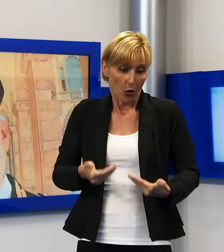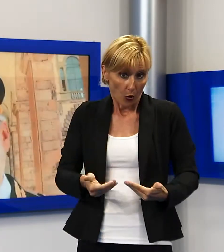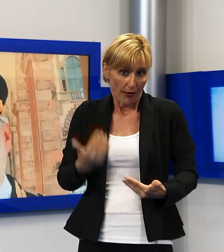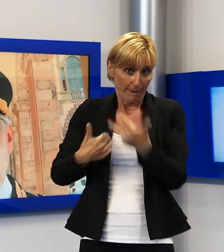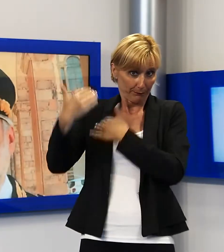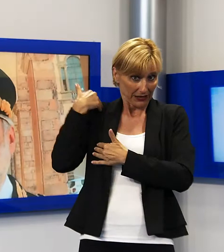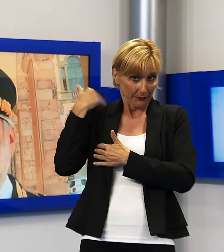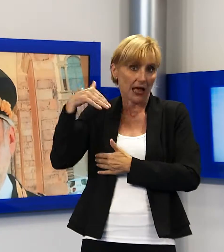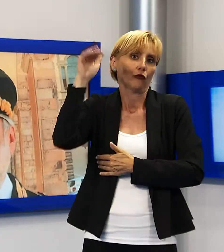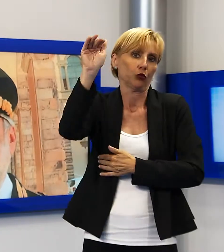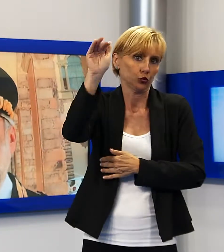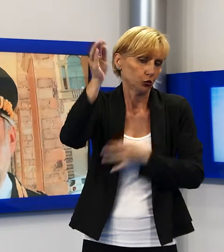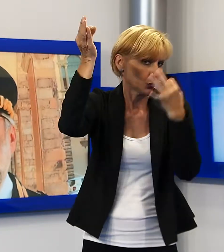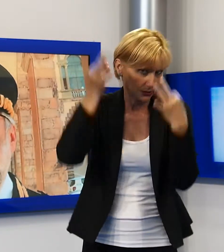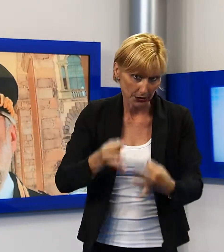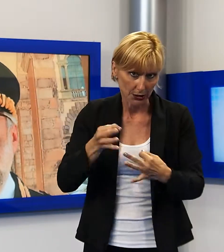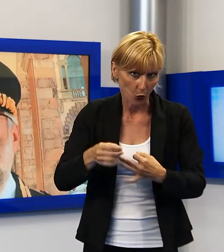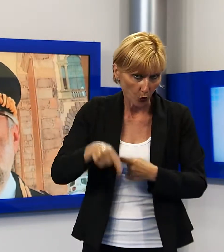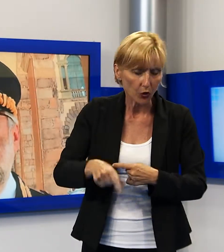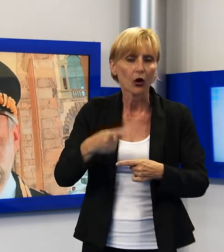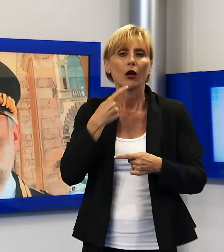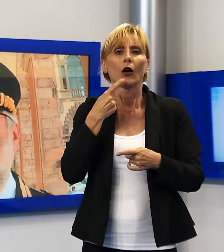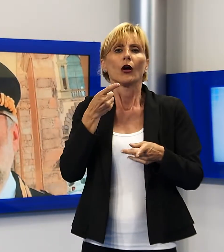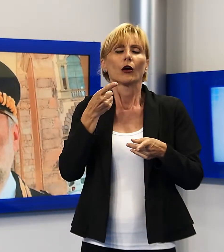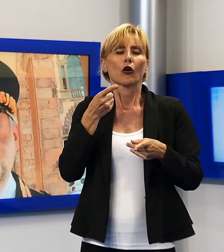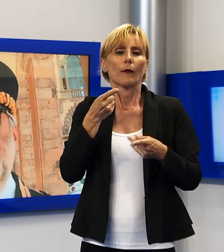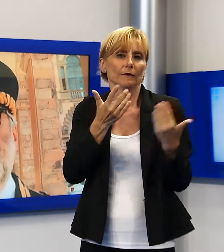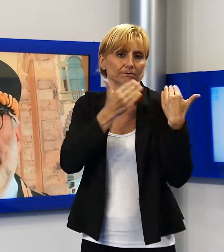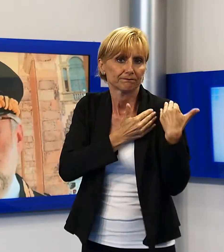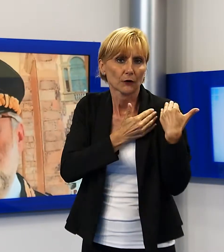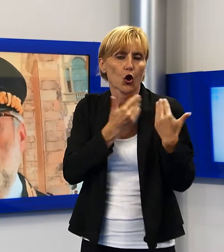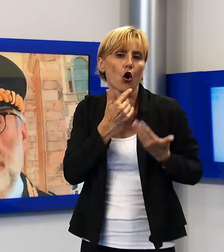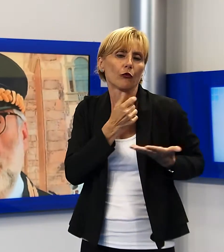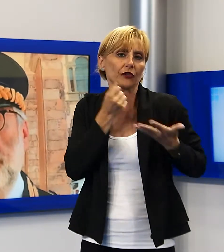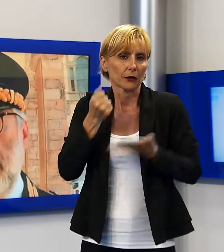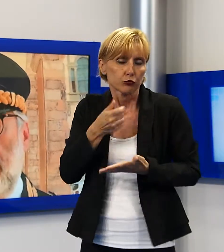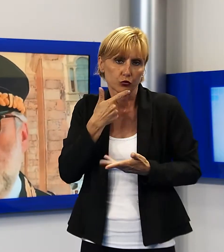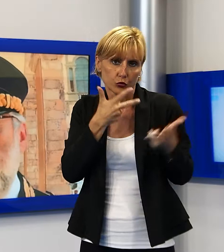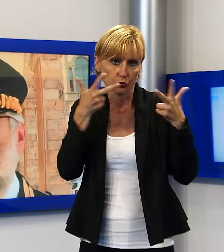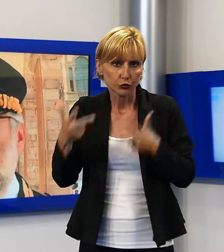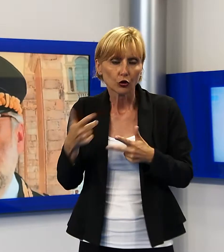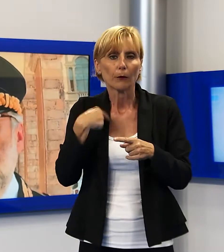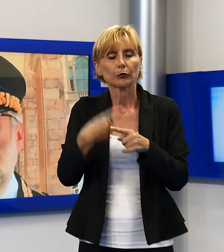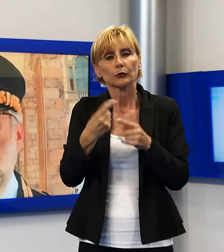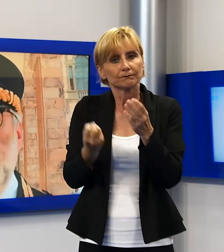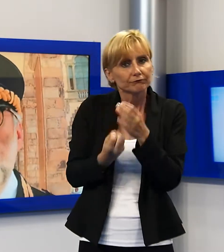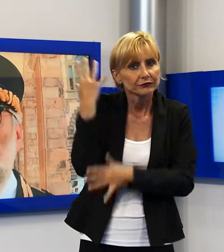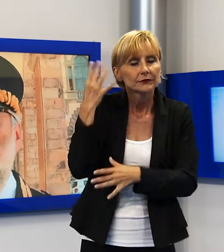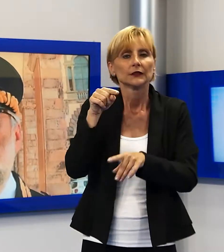sicuramente, darà il proprio contributo tra l'altro avendo istituito un